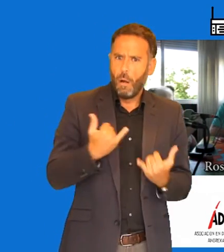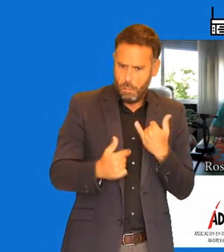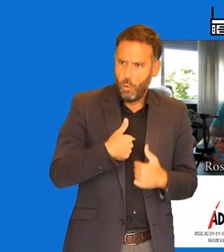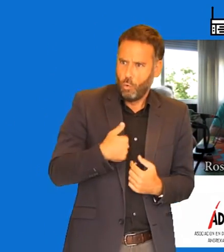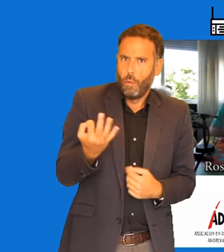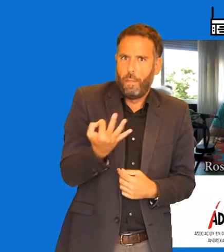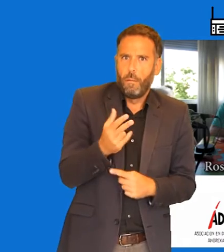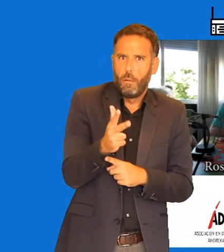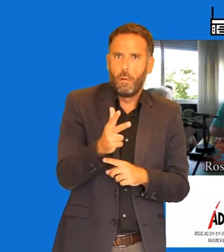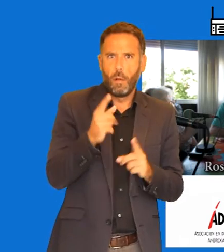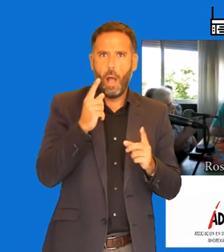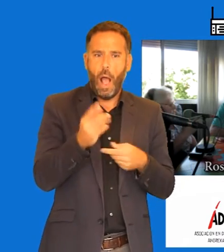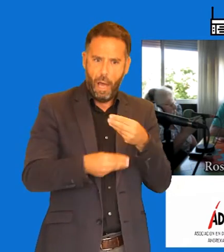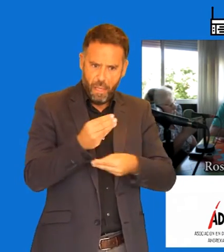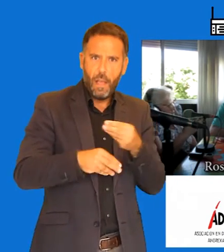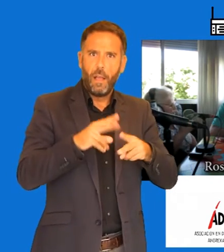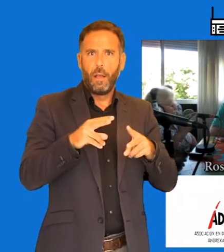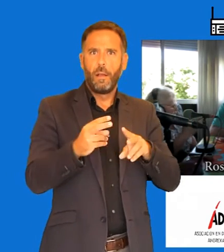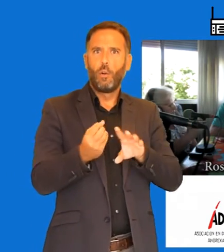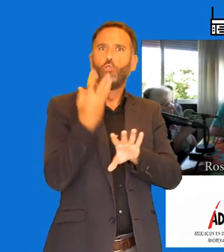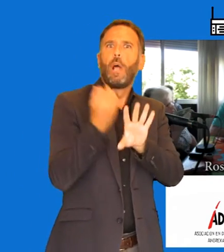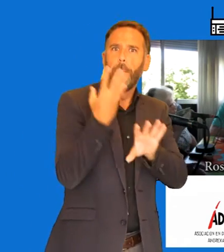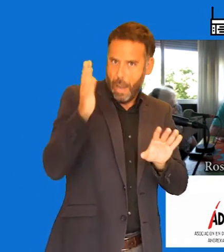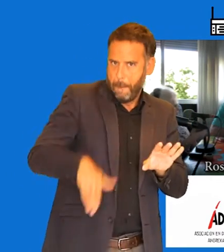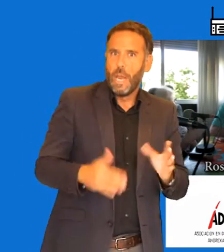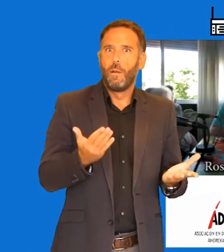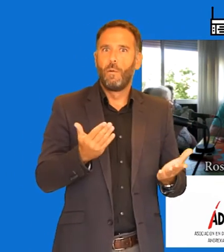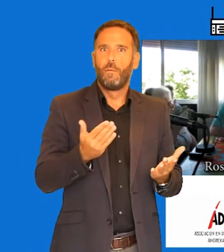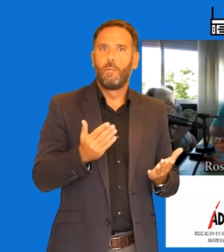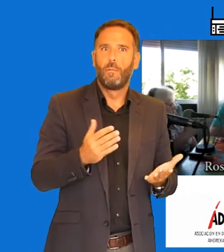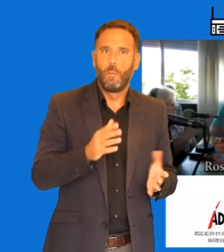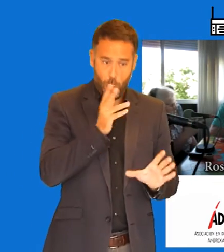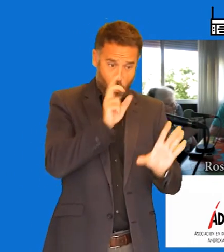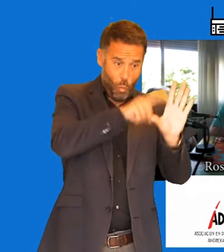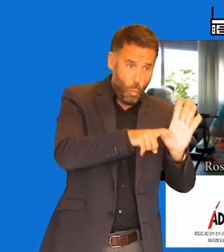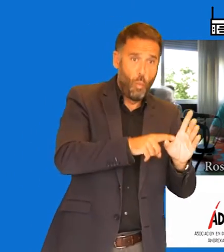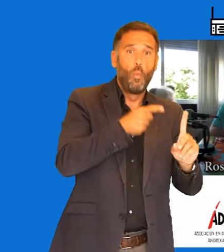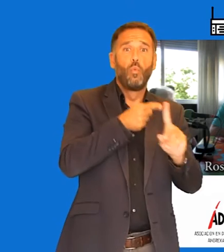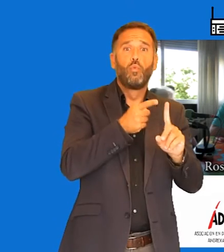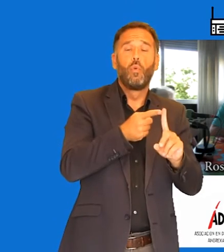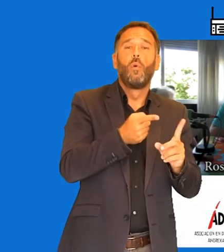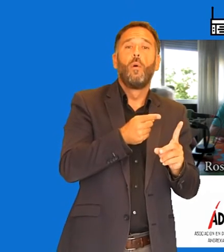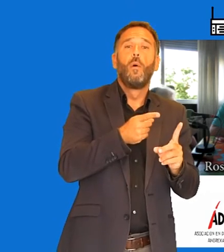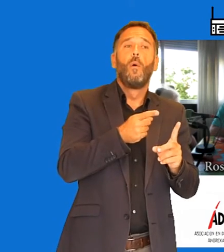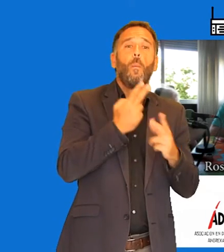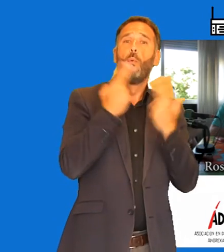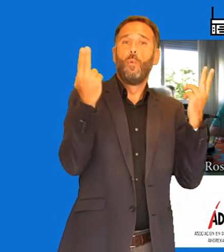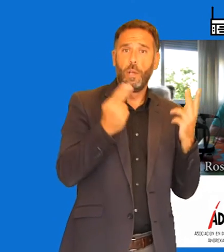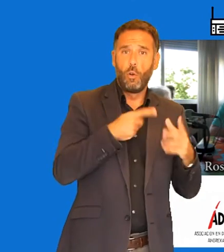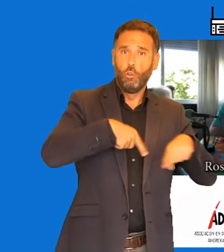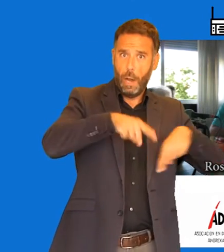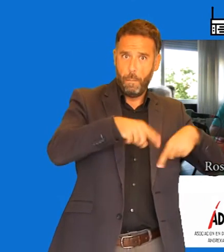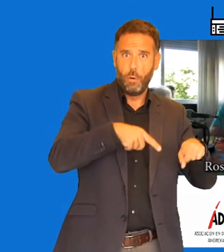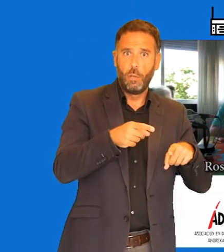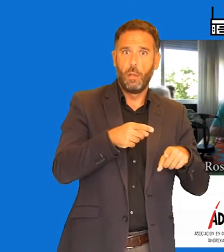mantenemos más el ambiente y utilizamos más los vehículos, tanto trenes,